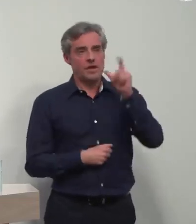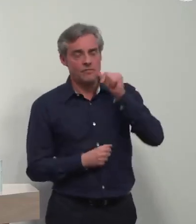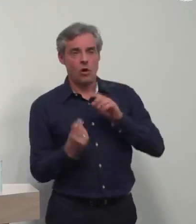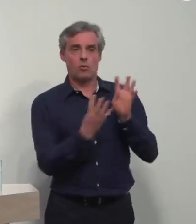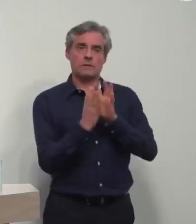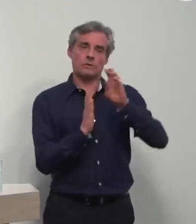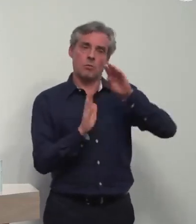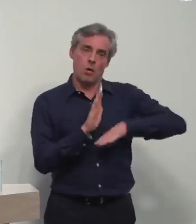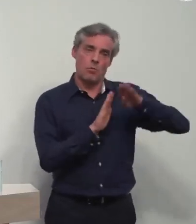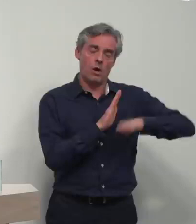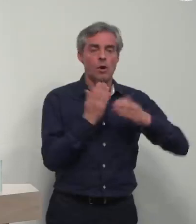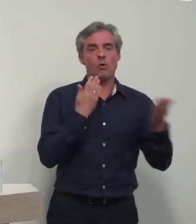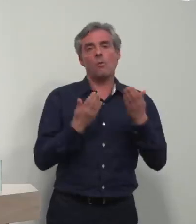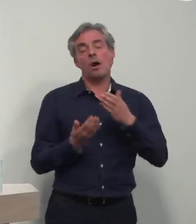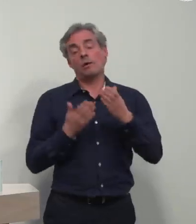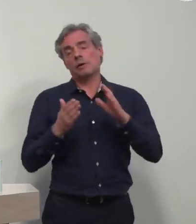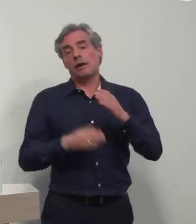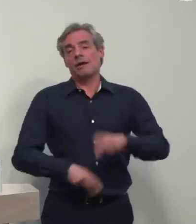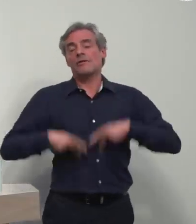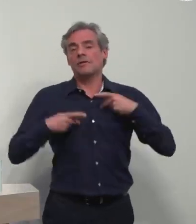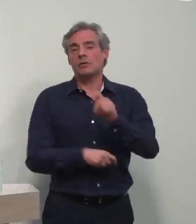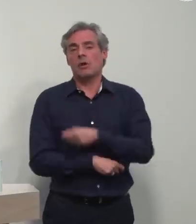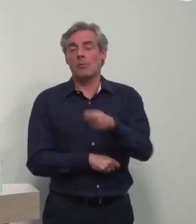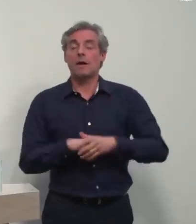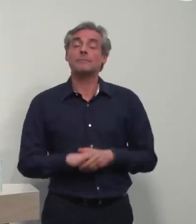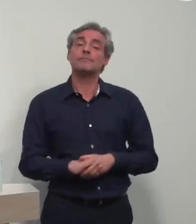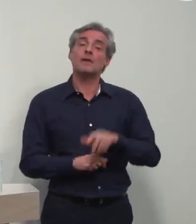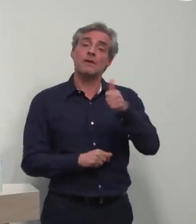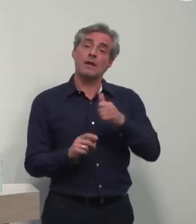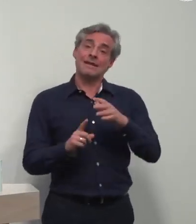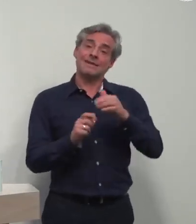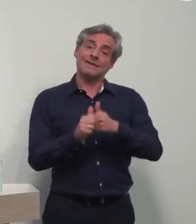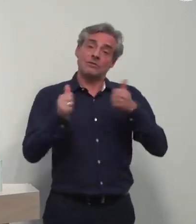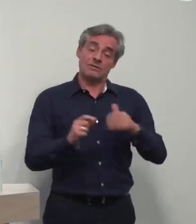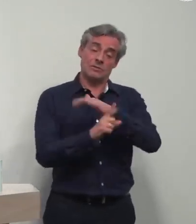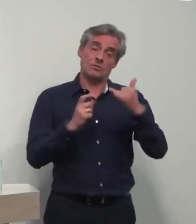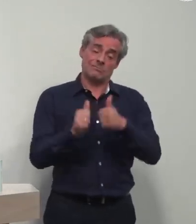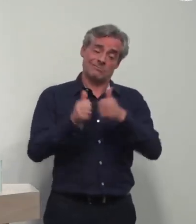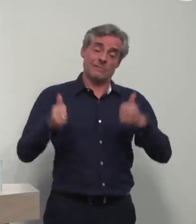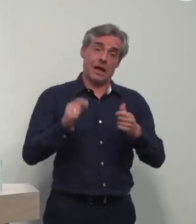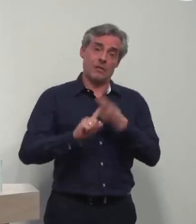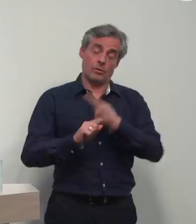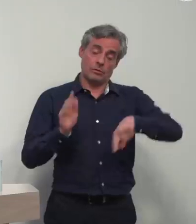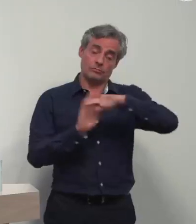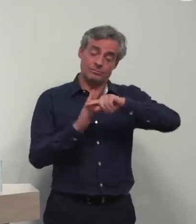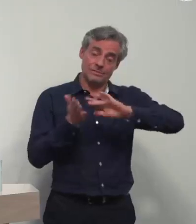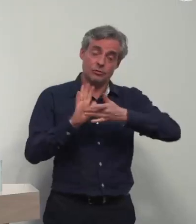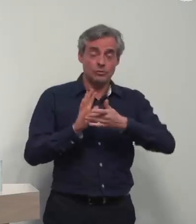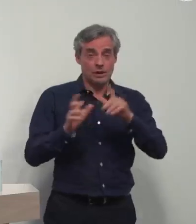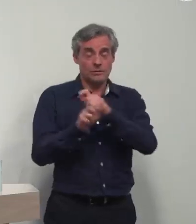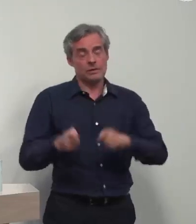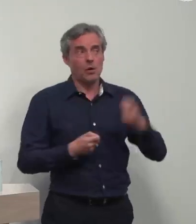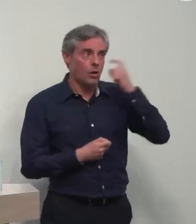ses contacts par rapport à un jour normal. La distanciation sociale est donc fondamentale à respecter partout. On voit